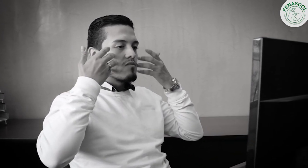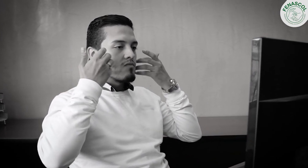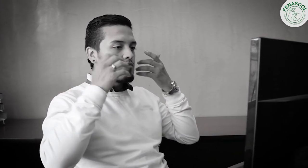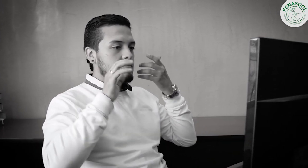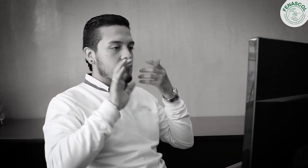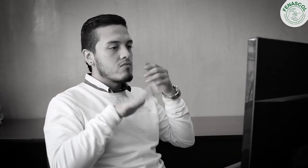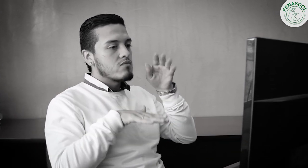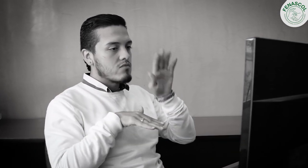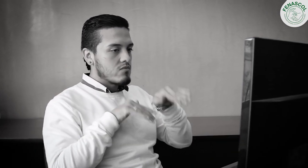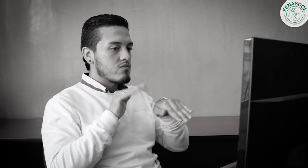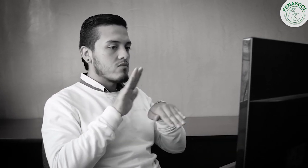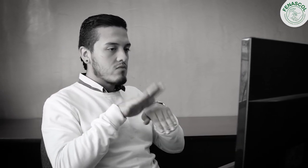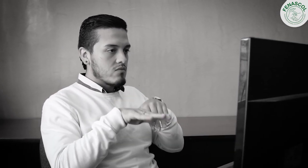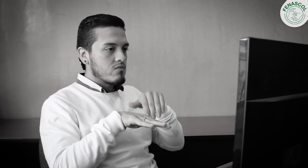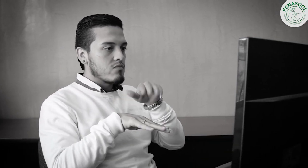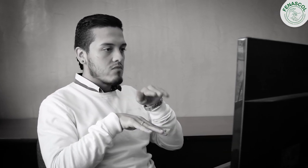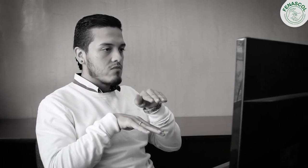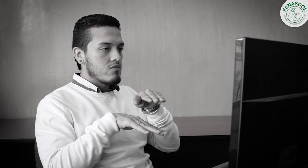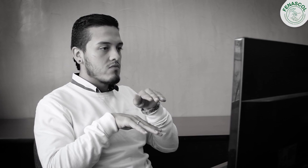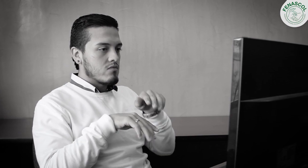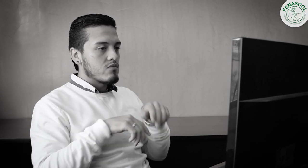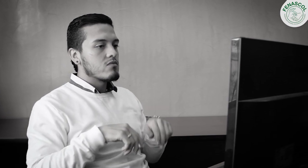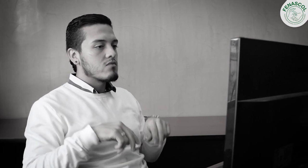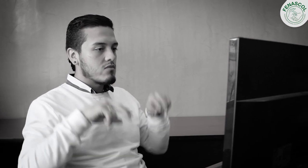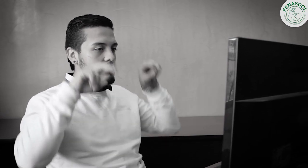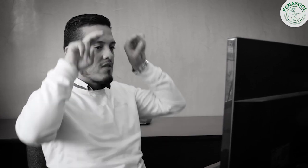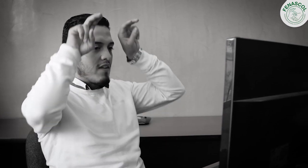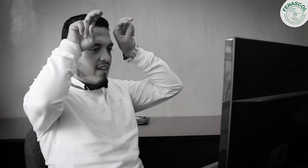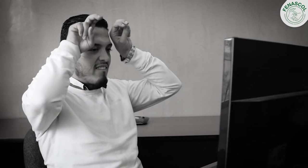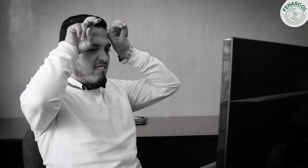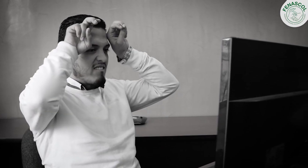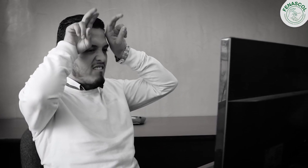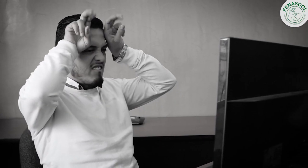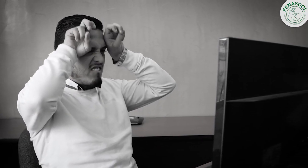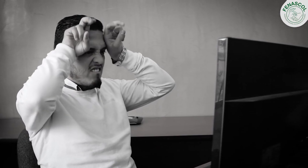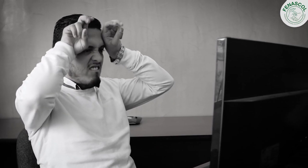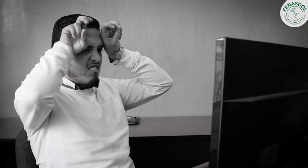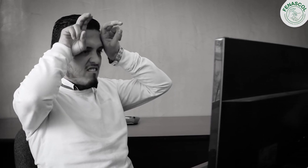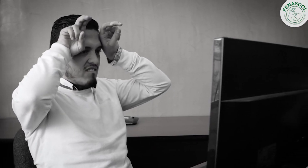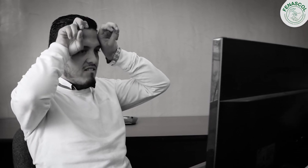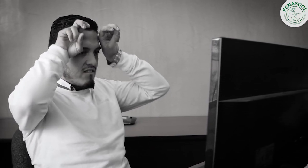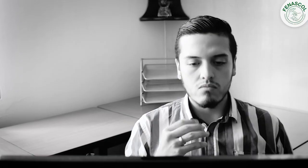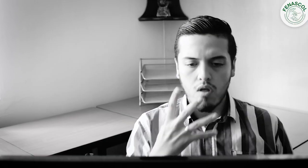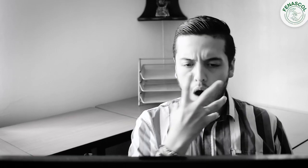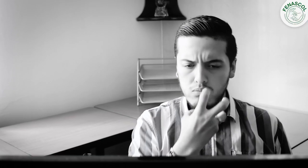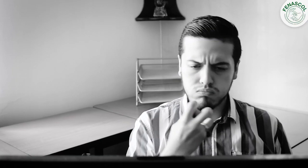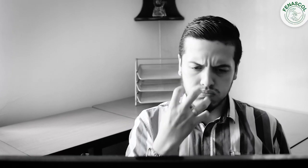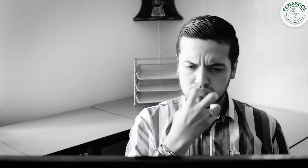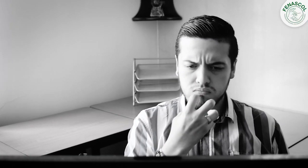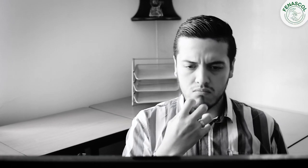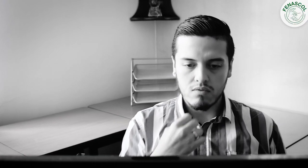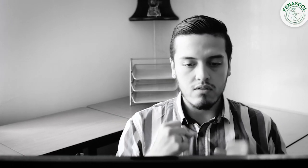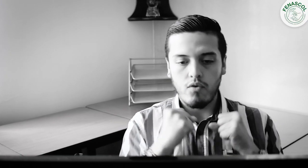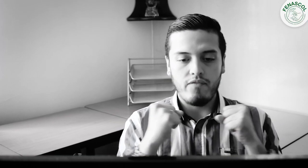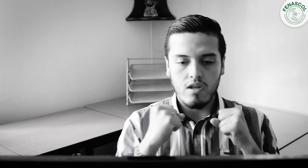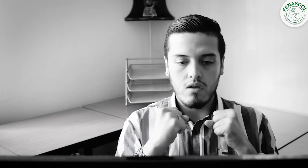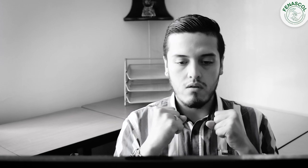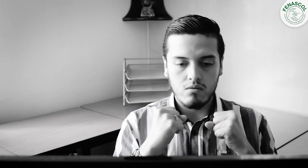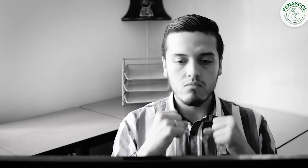conejo, caliente, frío,